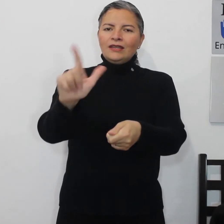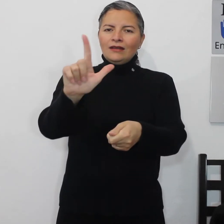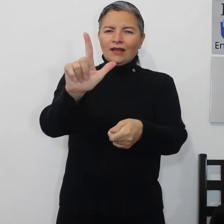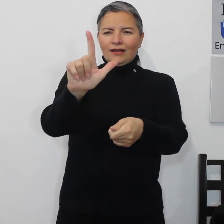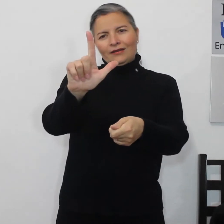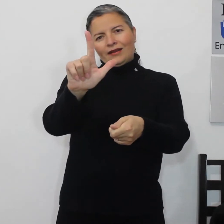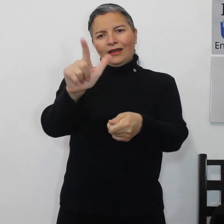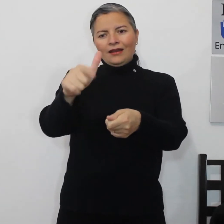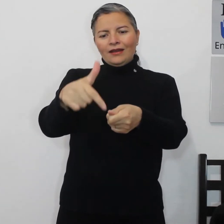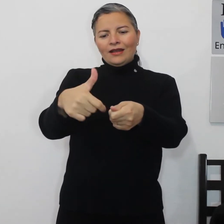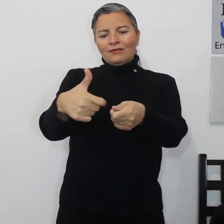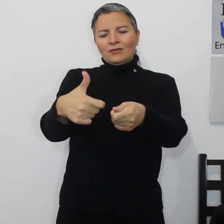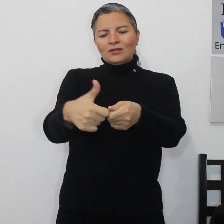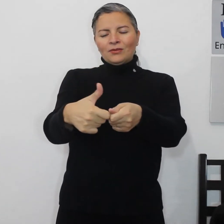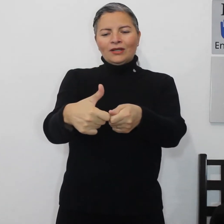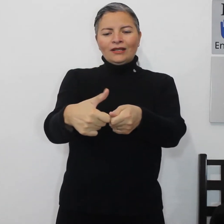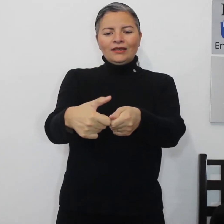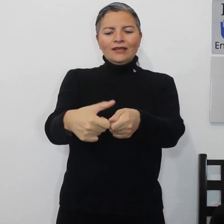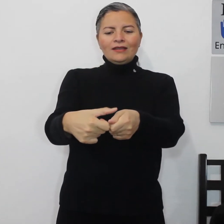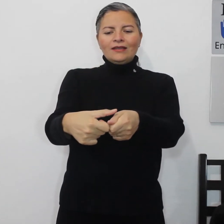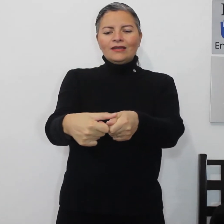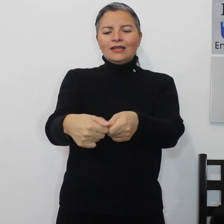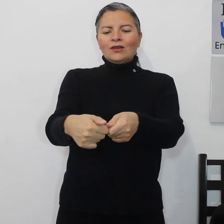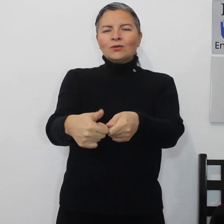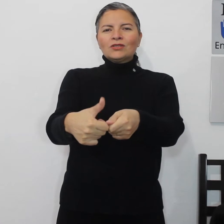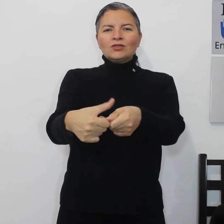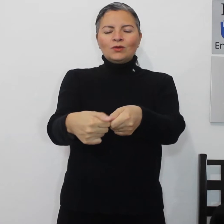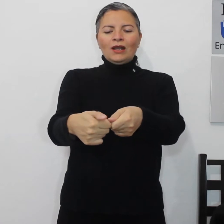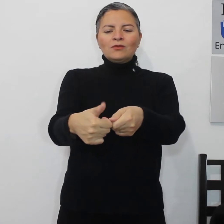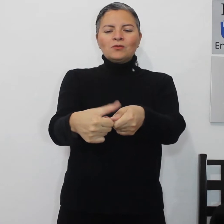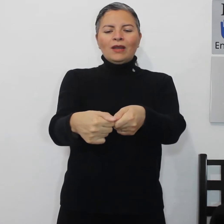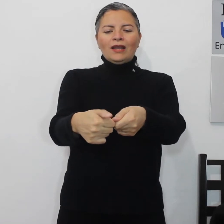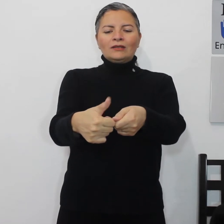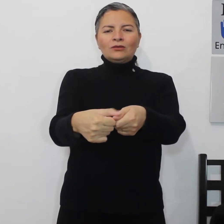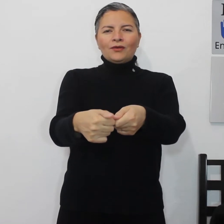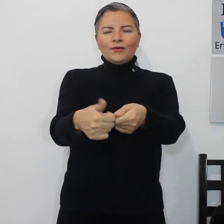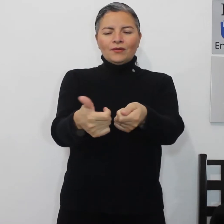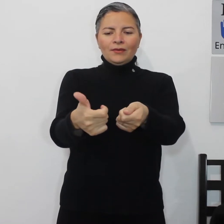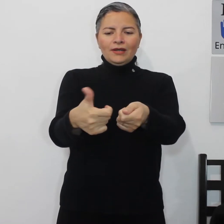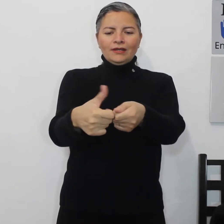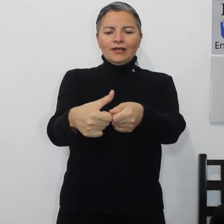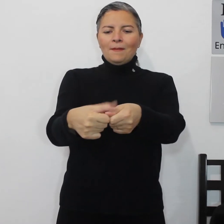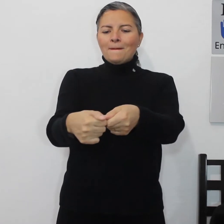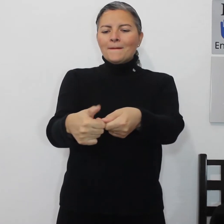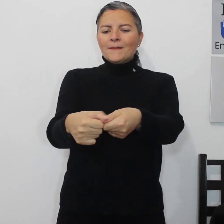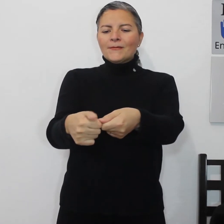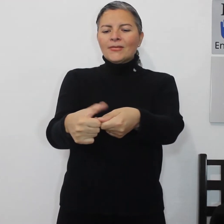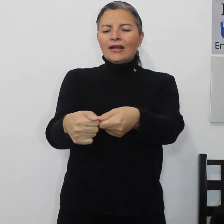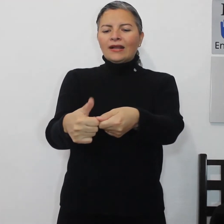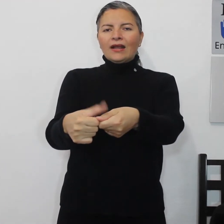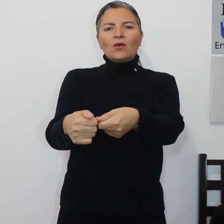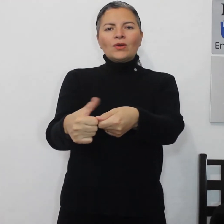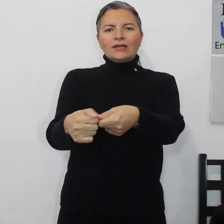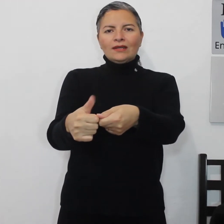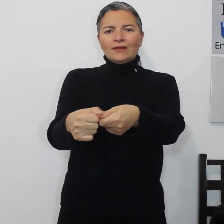la letra L la vamos a poner aquí y como si estuviéramos pelándolo lo ven aquí cacahuate